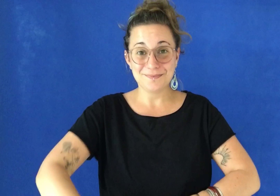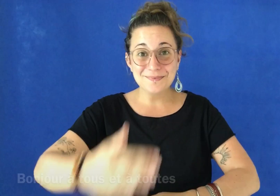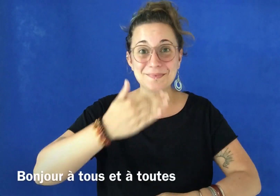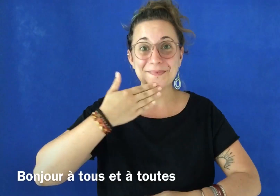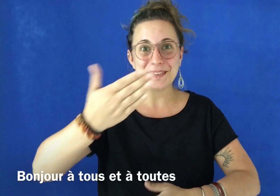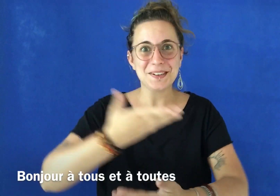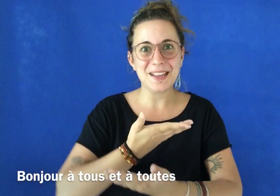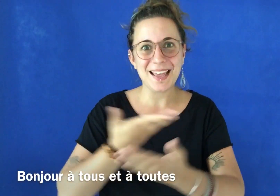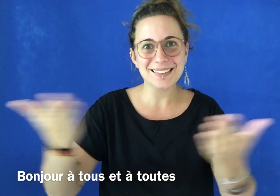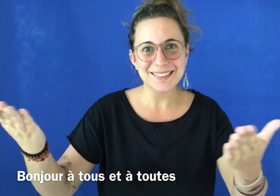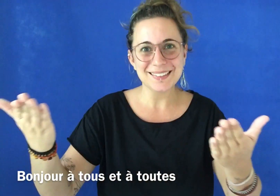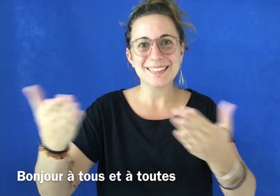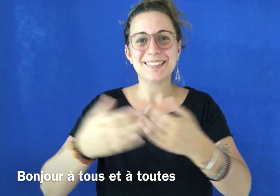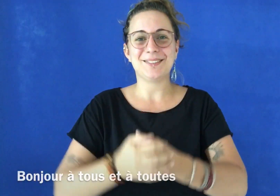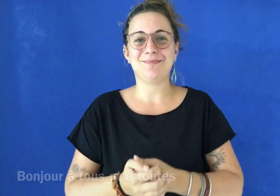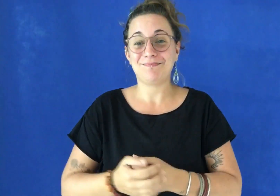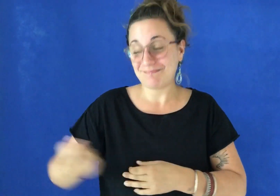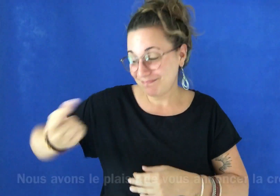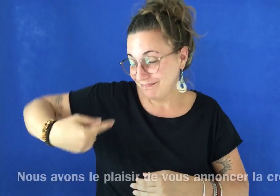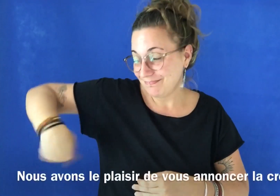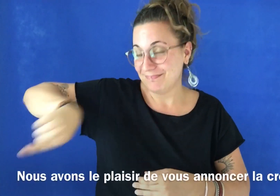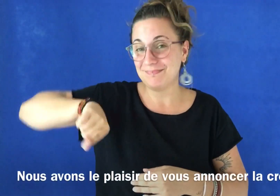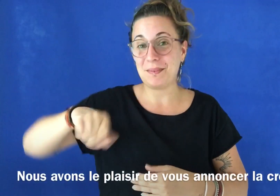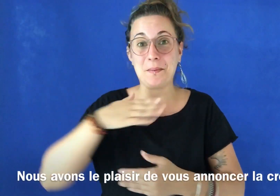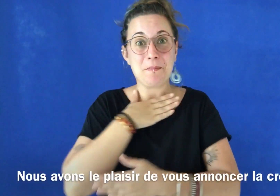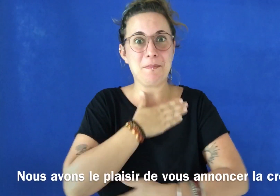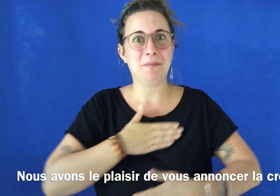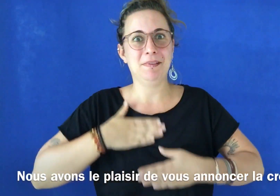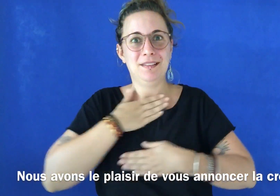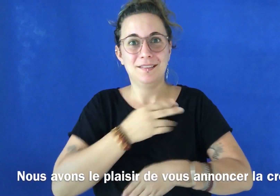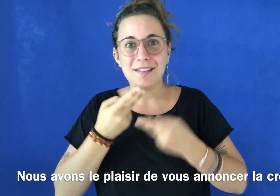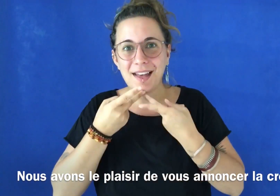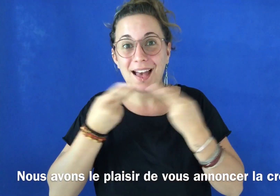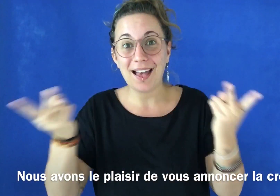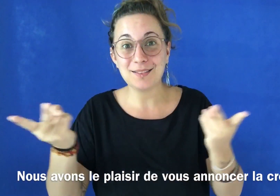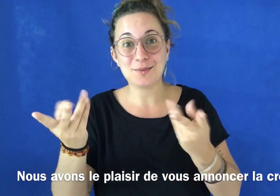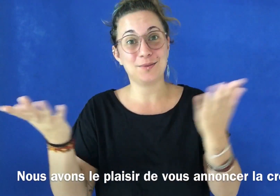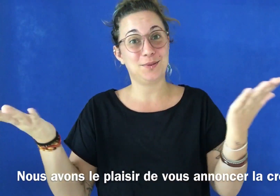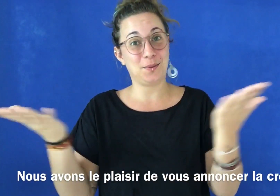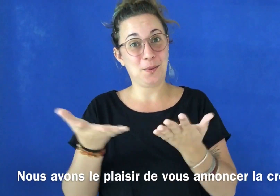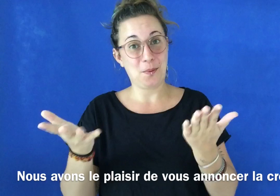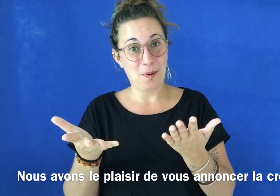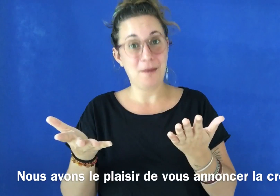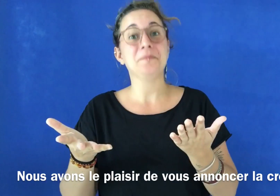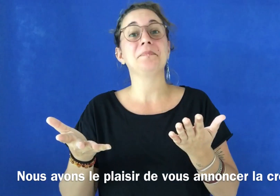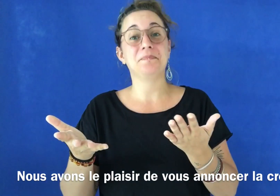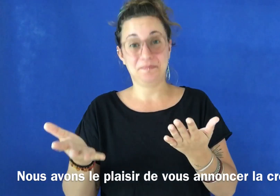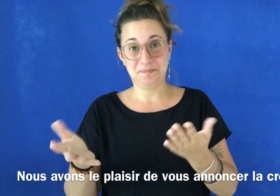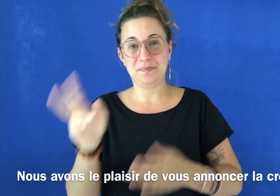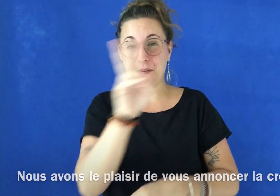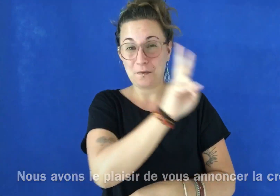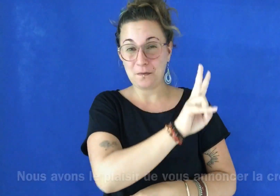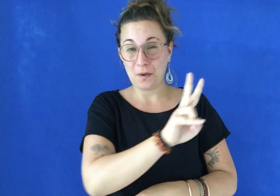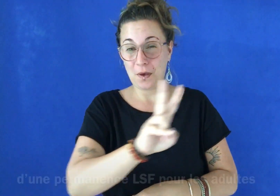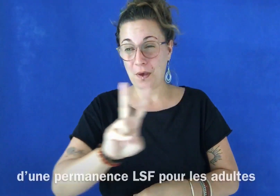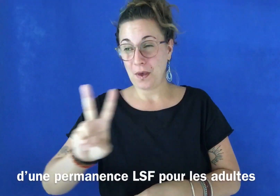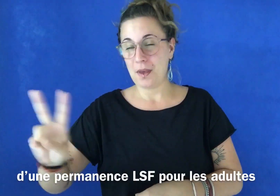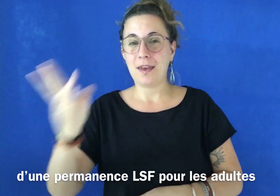Bonjour à tous et à toutes ! Nous avons le plaisir de vous annoncer la création d'une